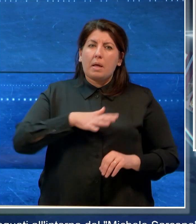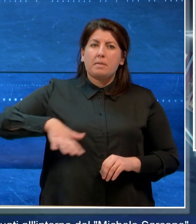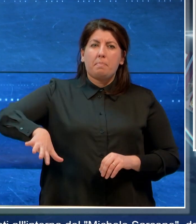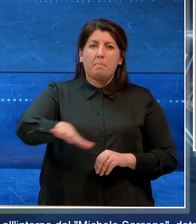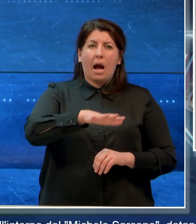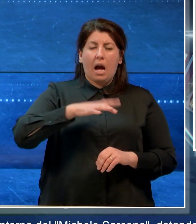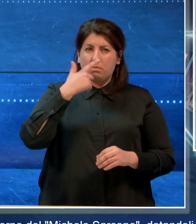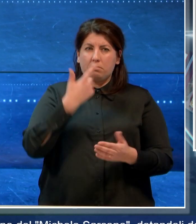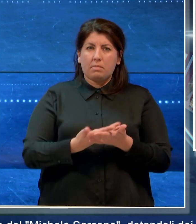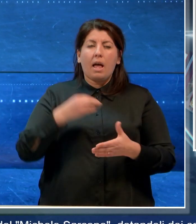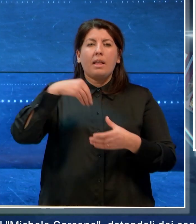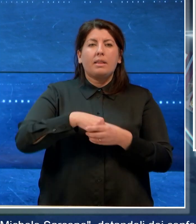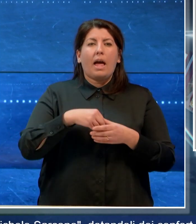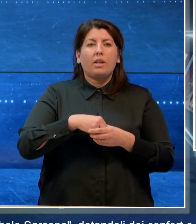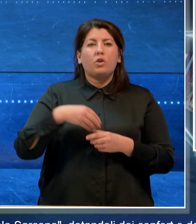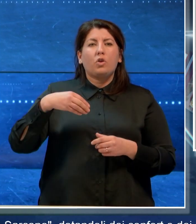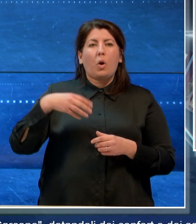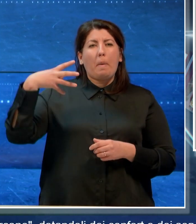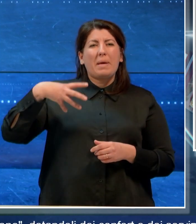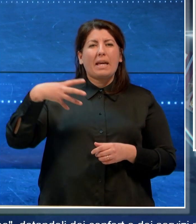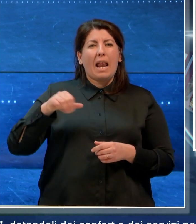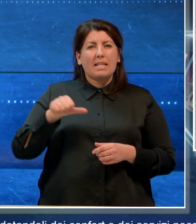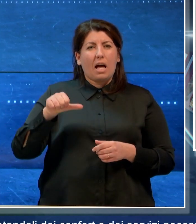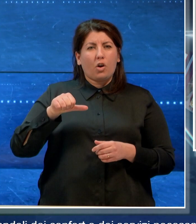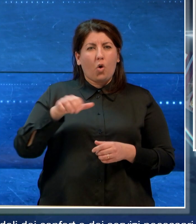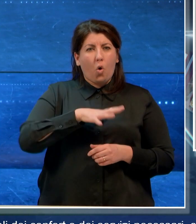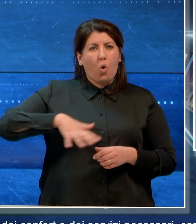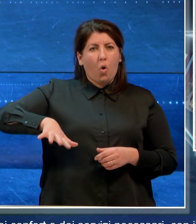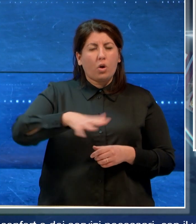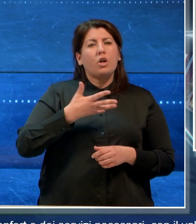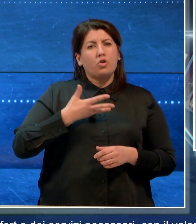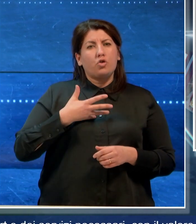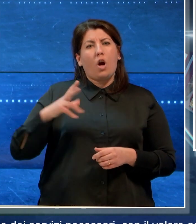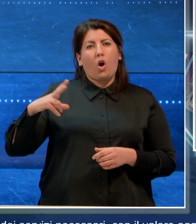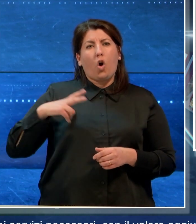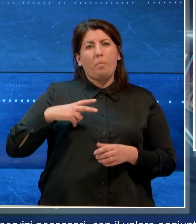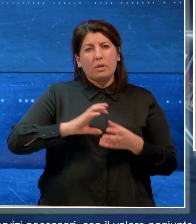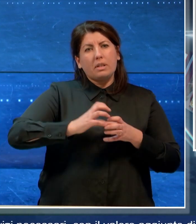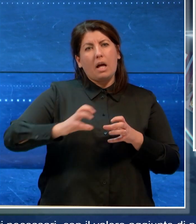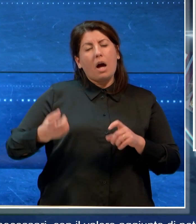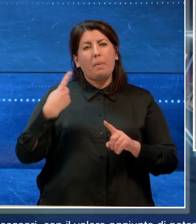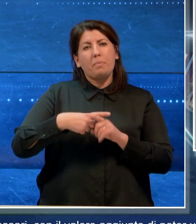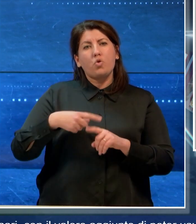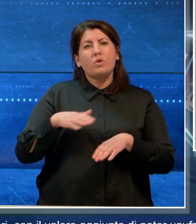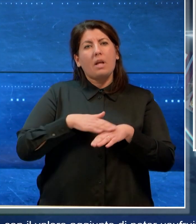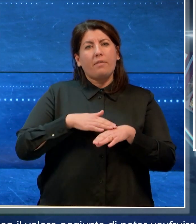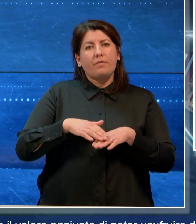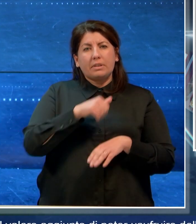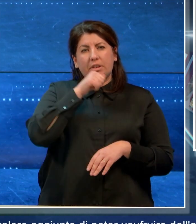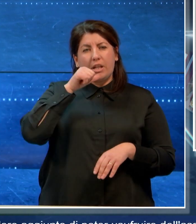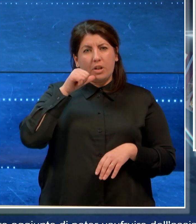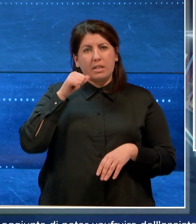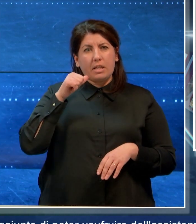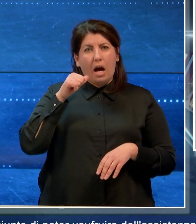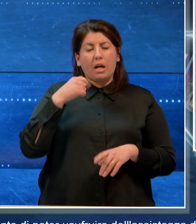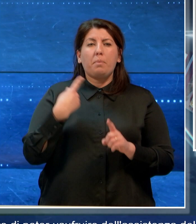'interno del Michele Sarkone dotandoli dei confort e dei servizi necessari con il